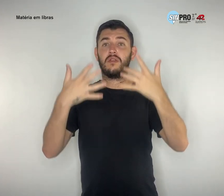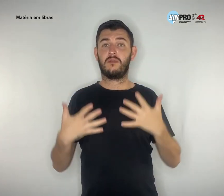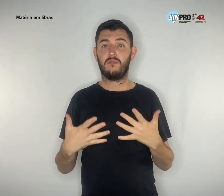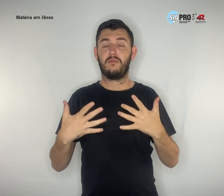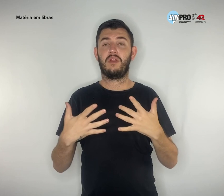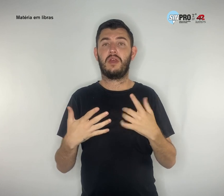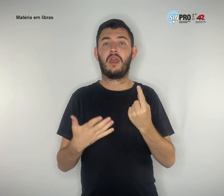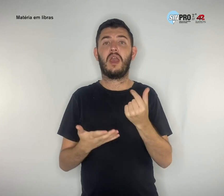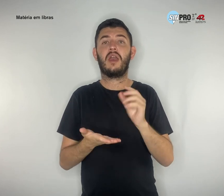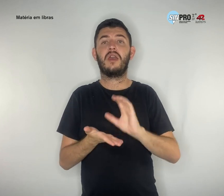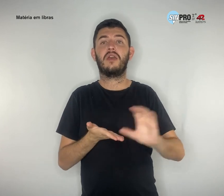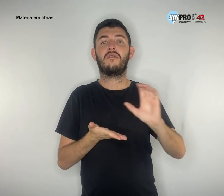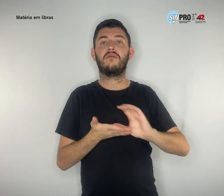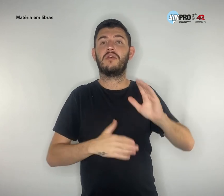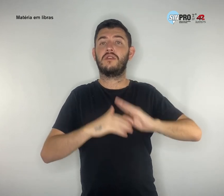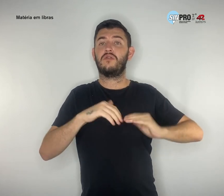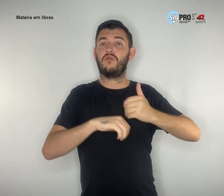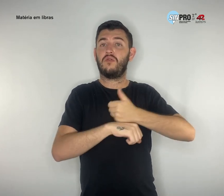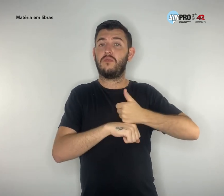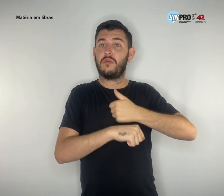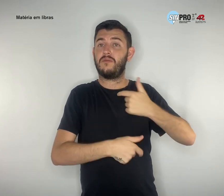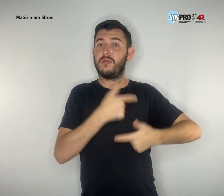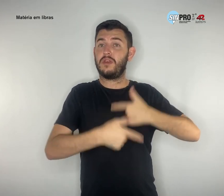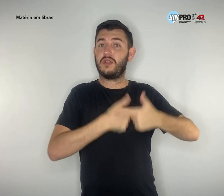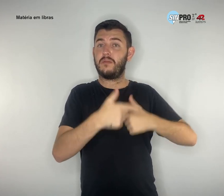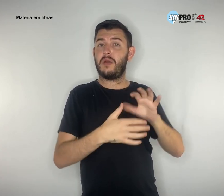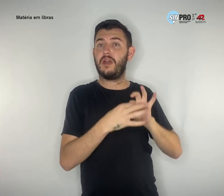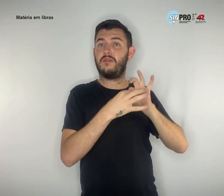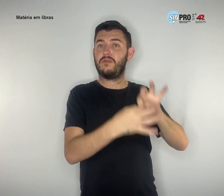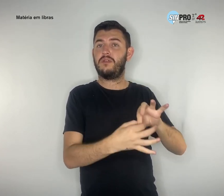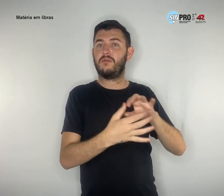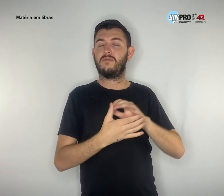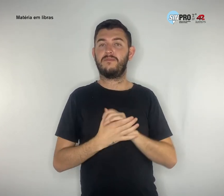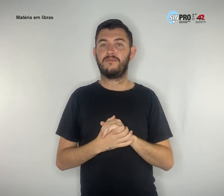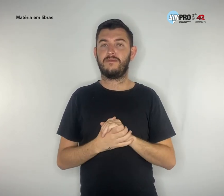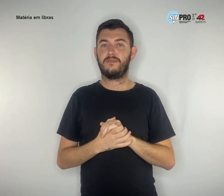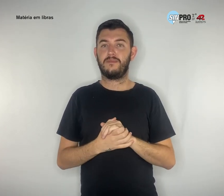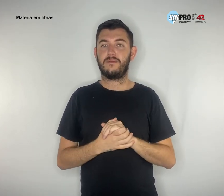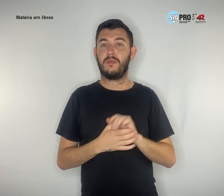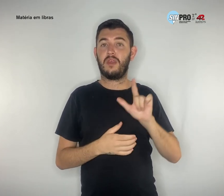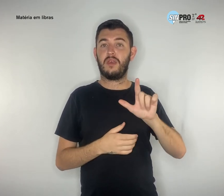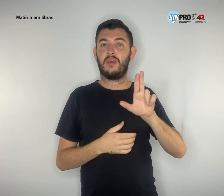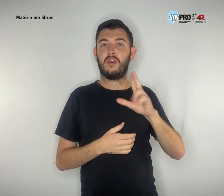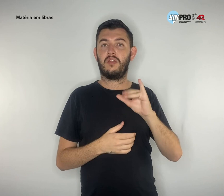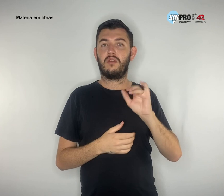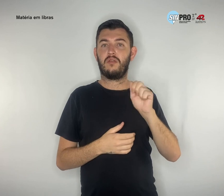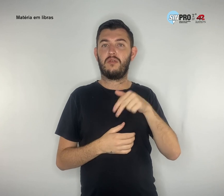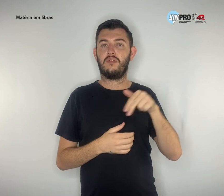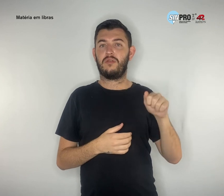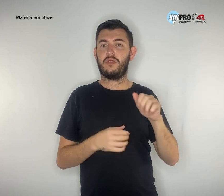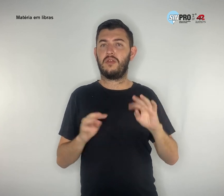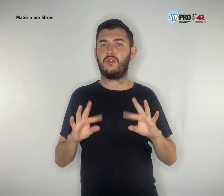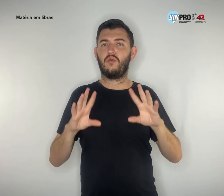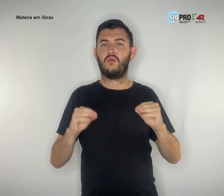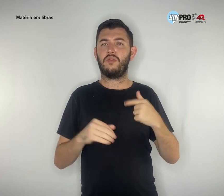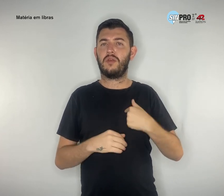profissionais que nela atuam. Para Luciana, tudo o que presenciamos hoje está